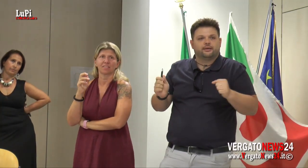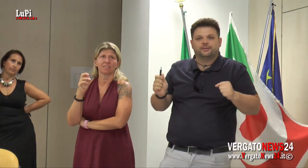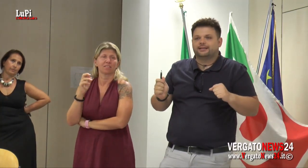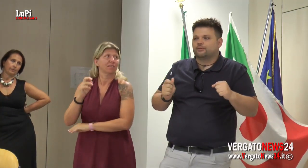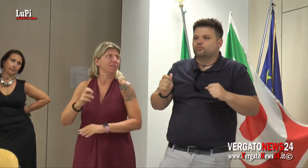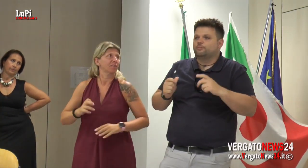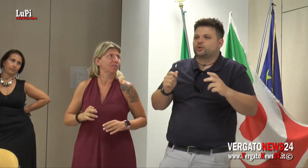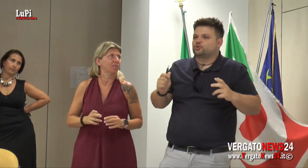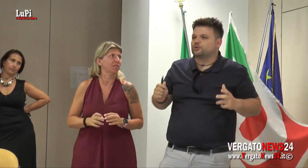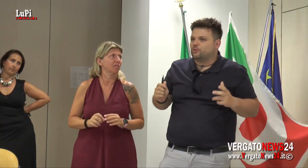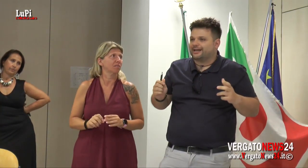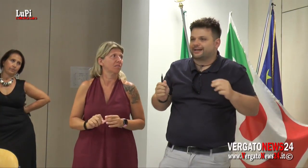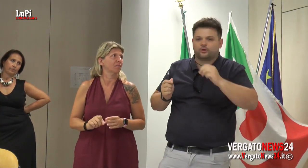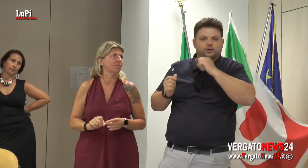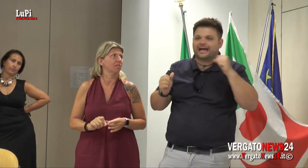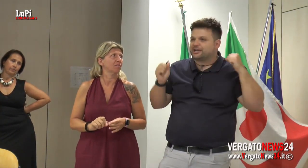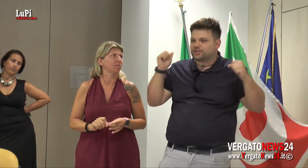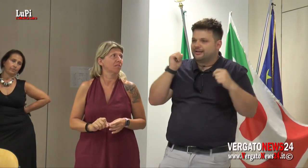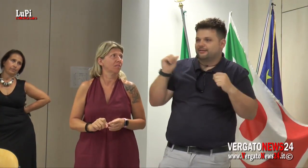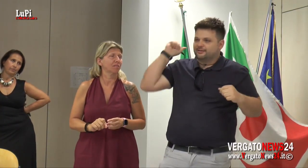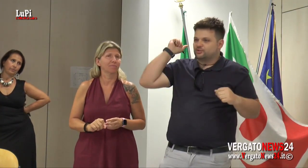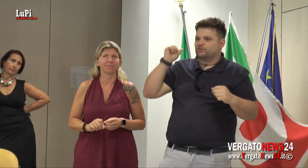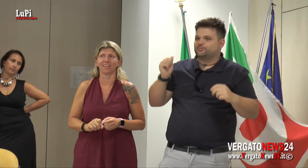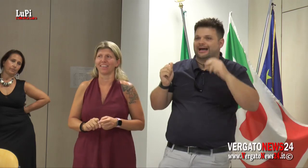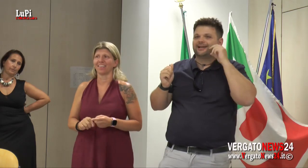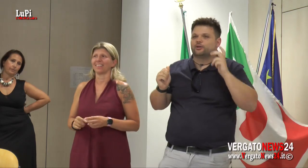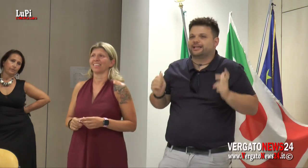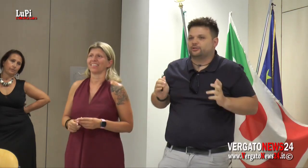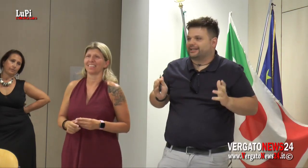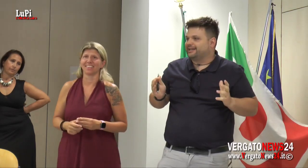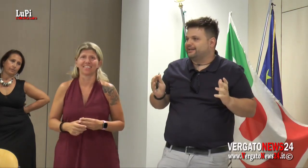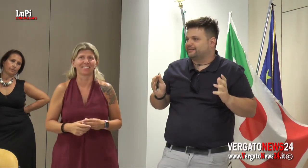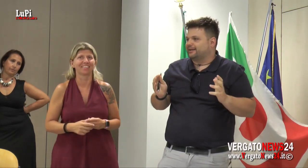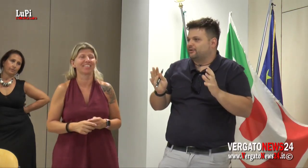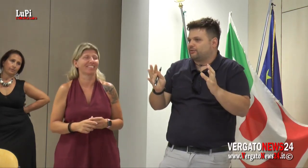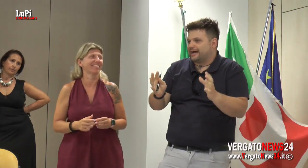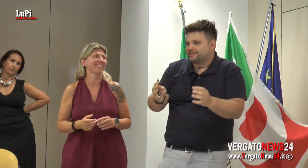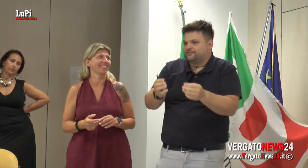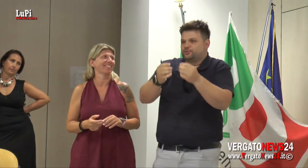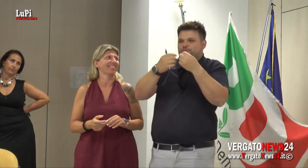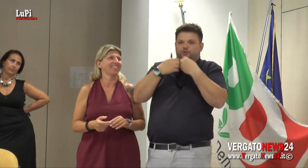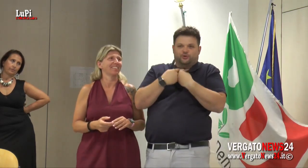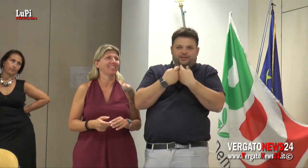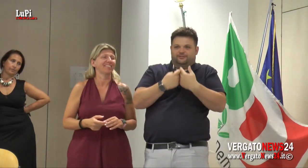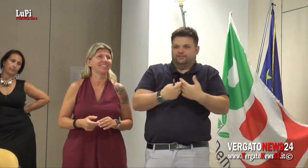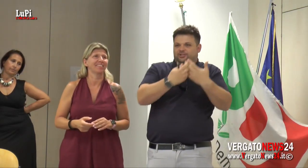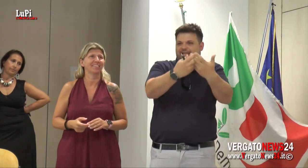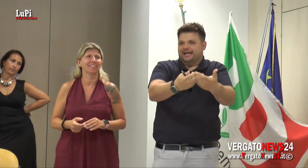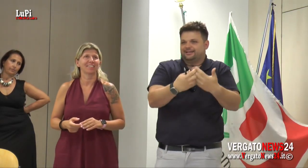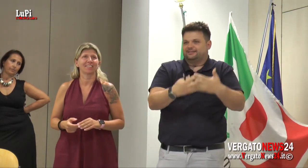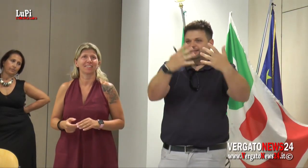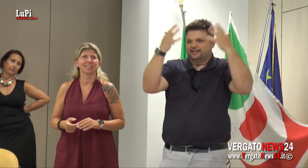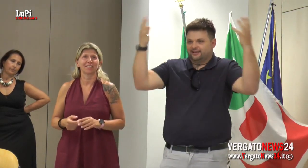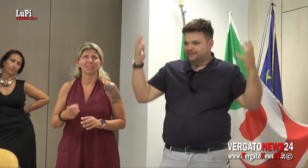un percorso di guerra con l'ascia sulla spalla e il coltello tra i denti. Allora quasi fossimo noi a dover